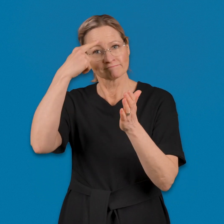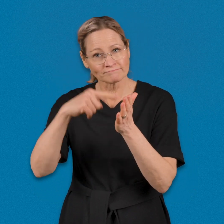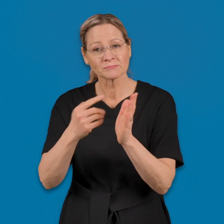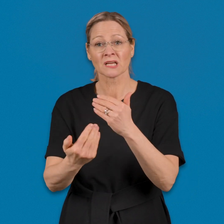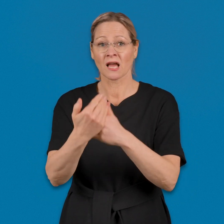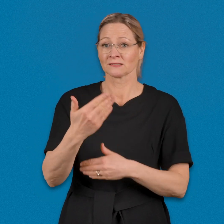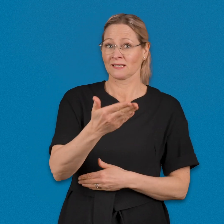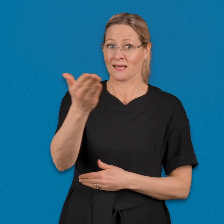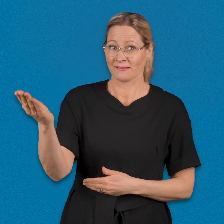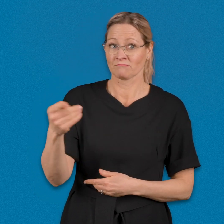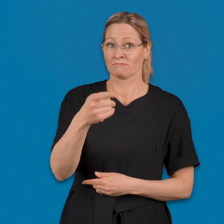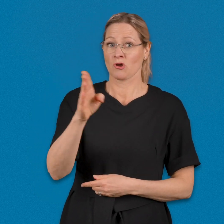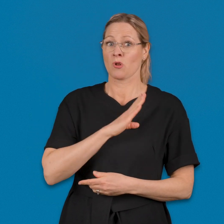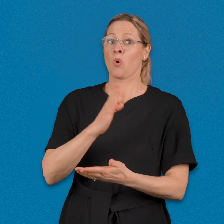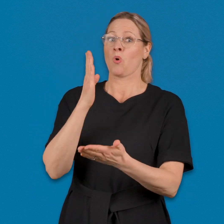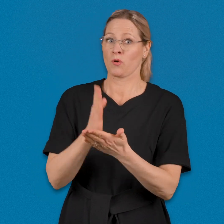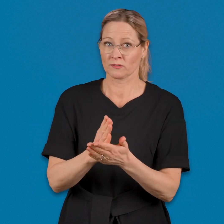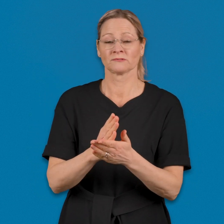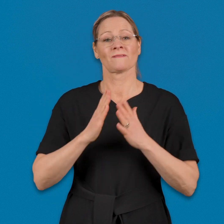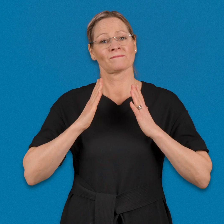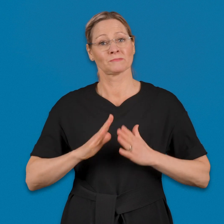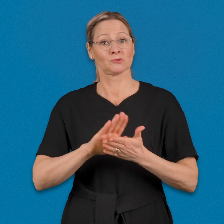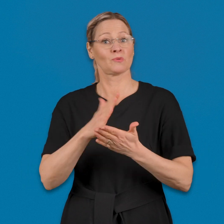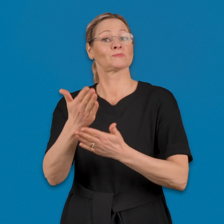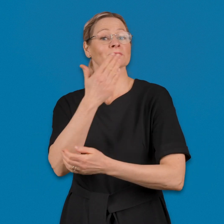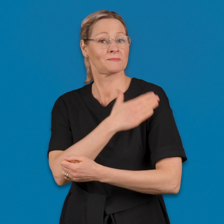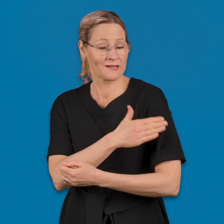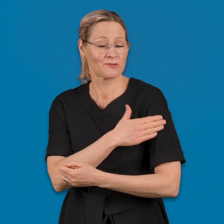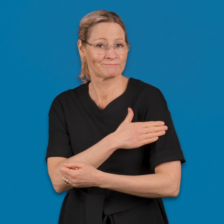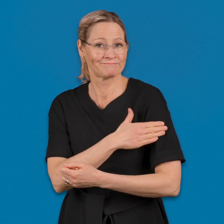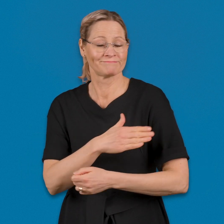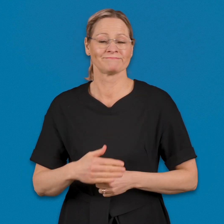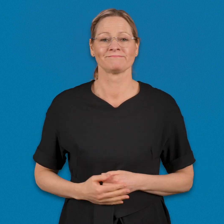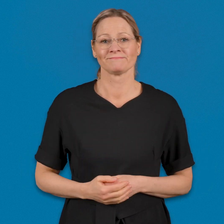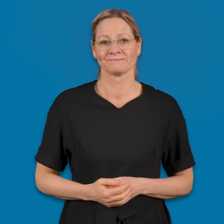Etäpalvelu on tarkoitettu asiakkaille, joilla on oikeus vammaisten tulkkauspalveluun.